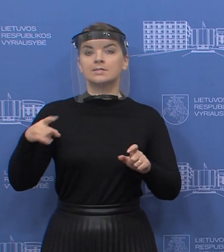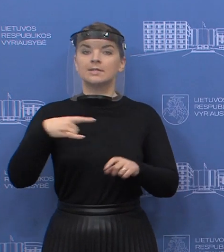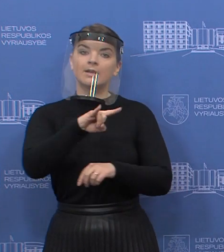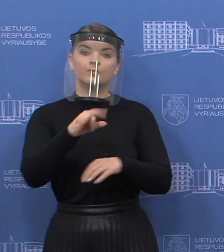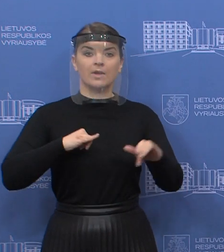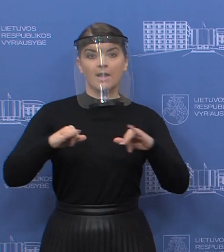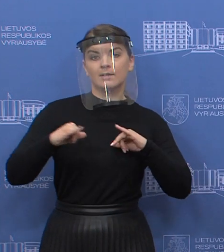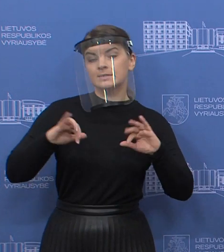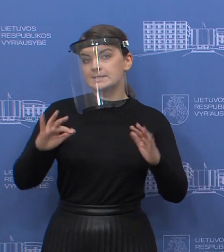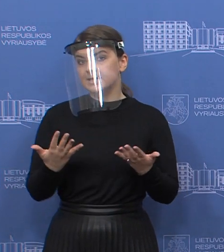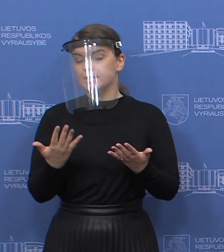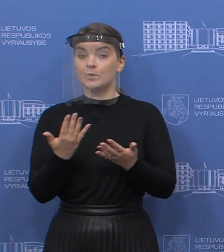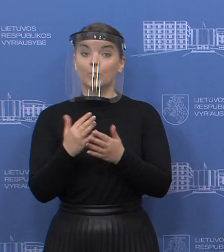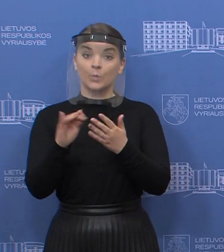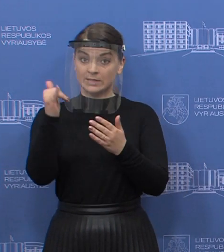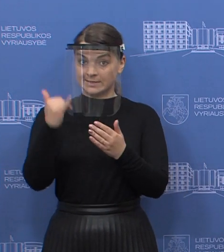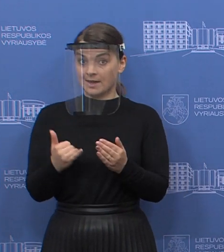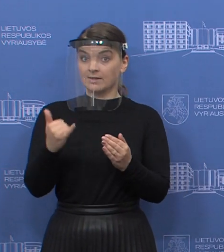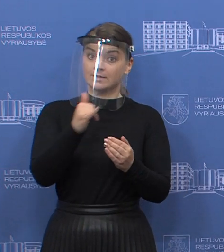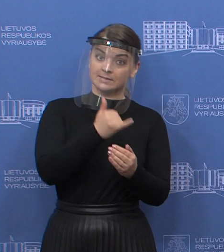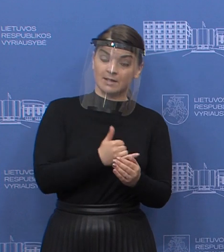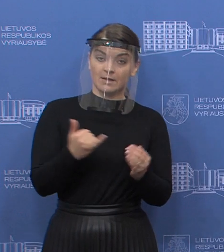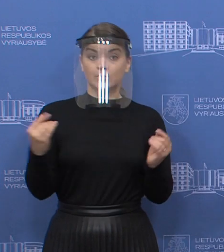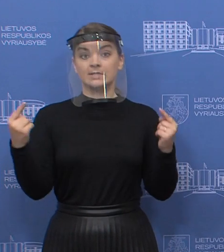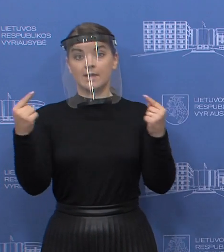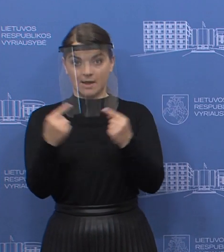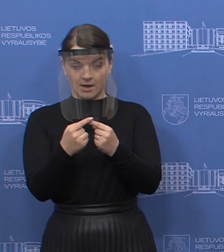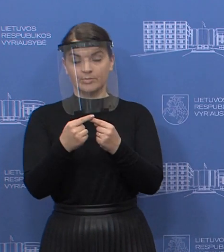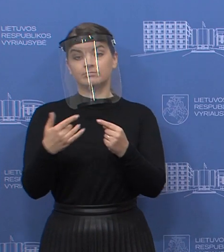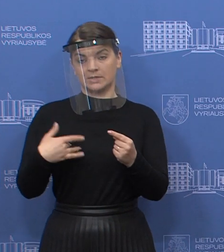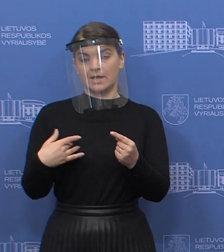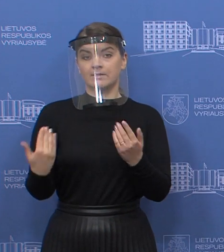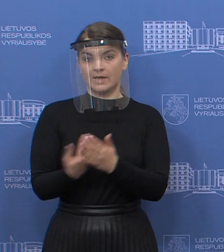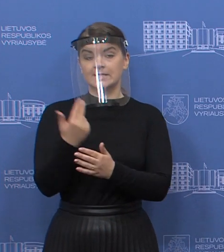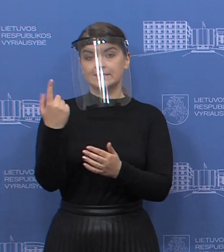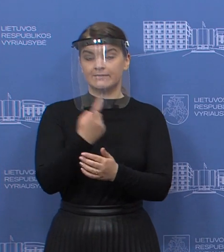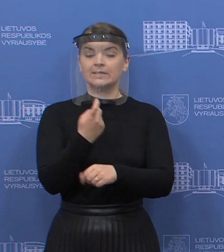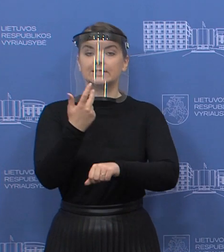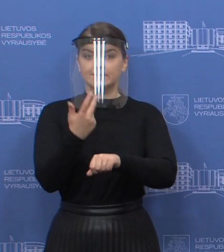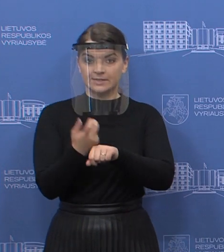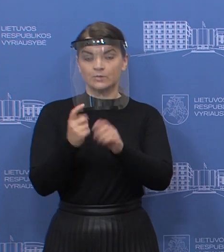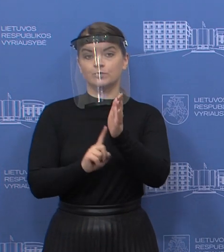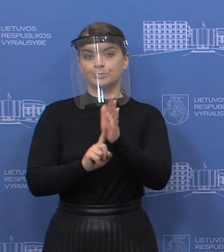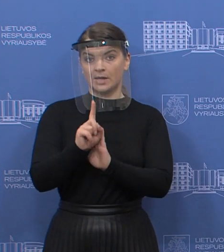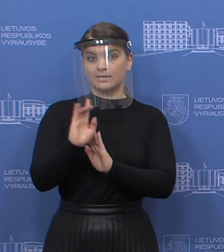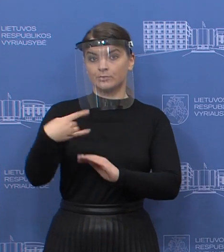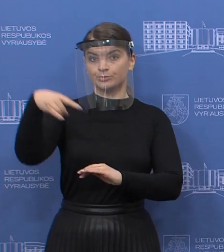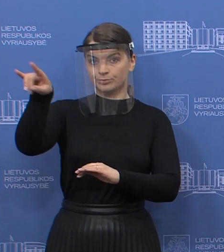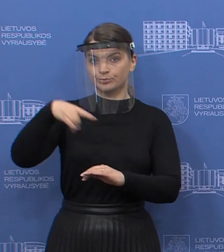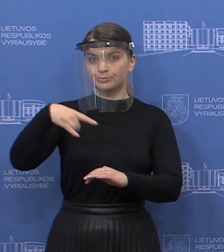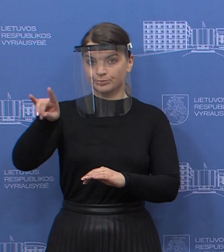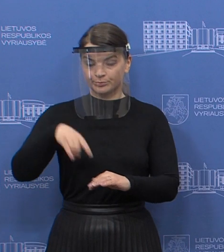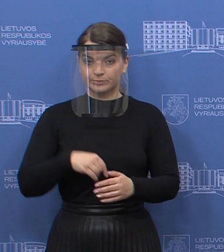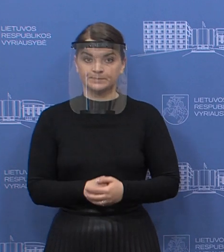tai tenkins paslaugos teikijos sąlygas, matyti, ir reguliarų skrydžiai turbūt tris kartus per savaitę prasidės. Tačiau